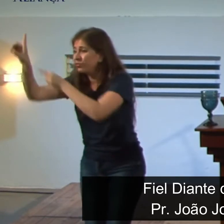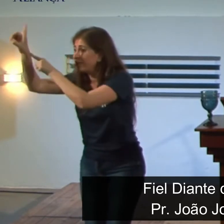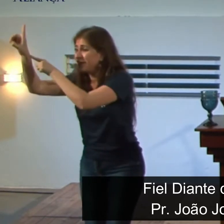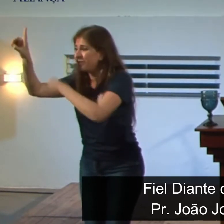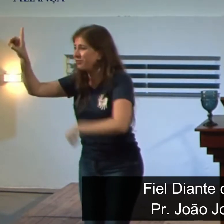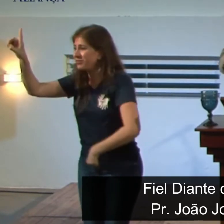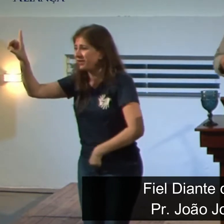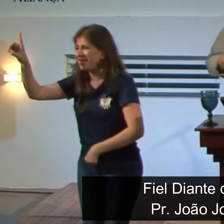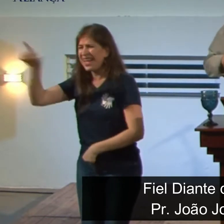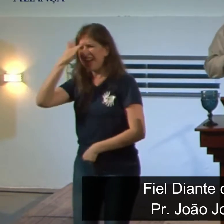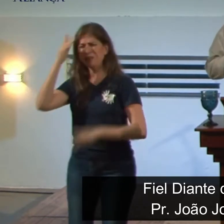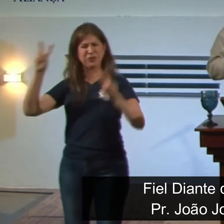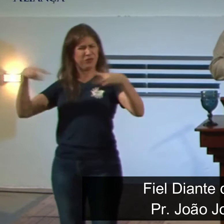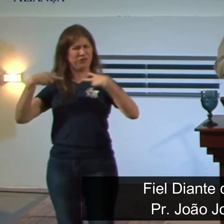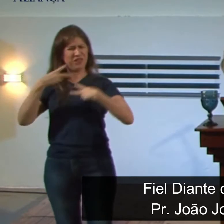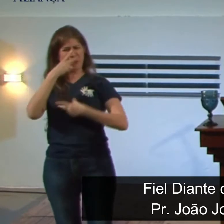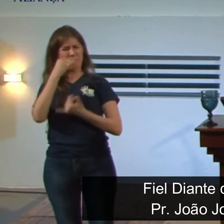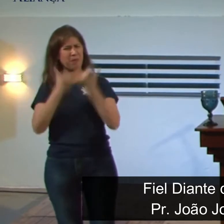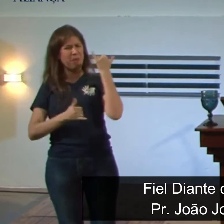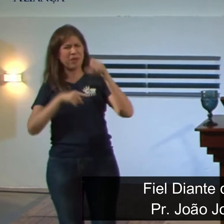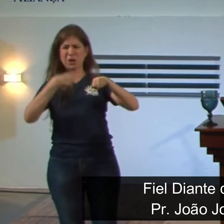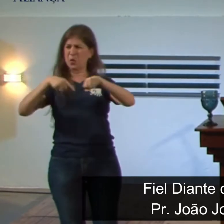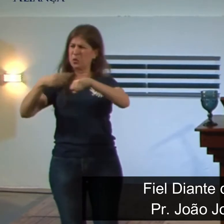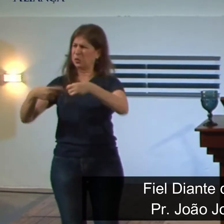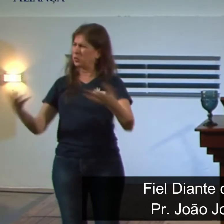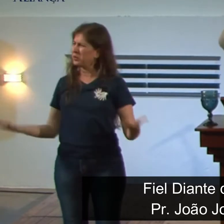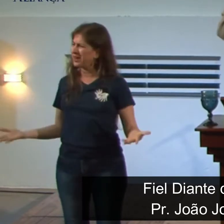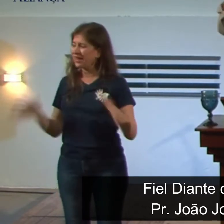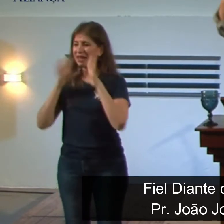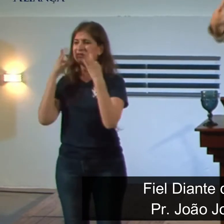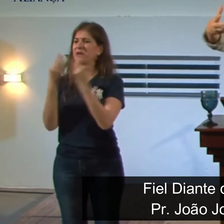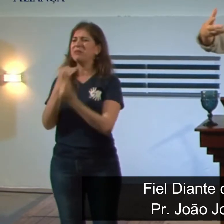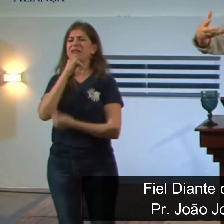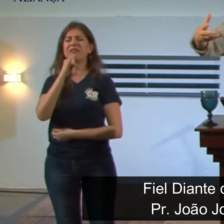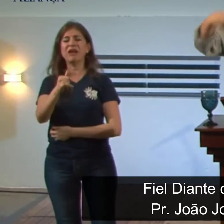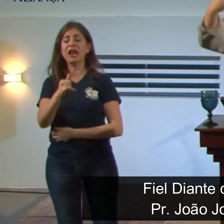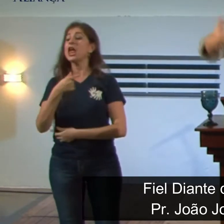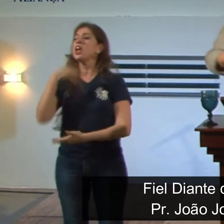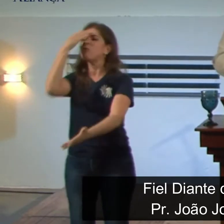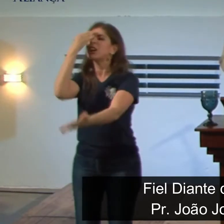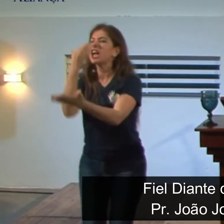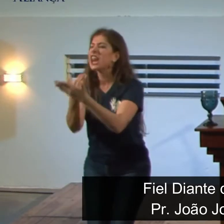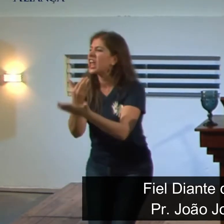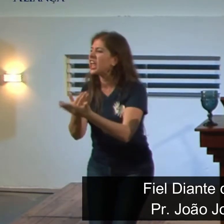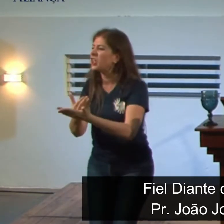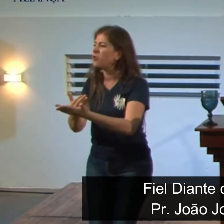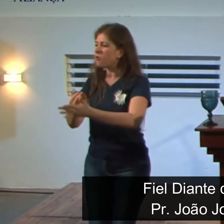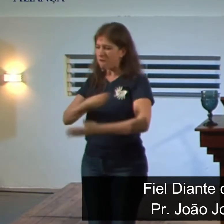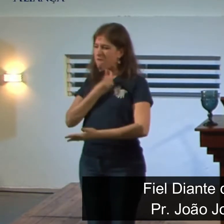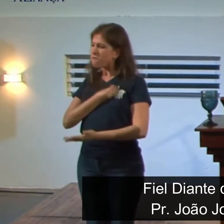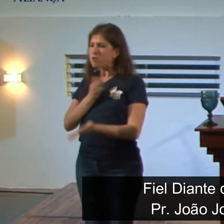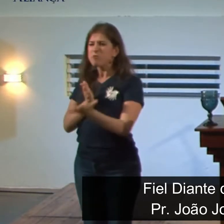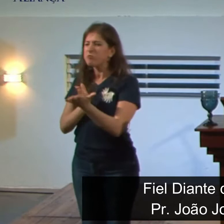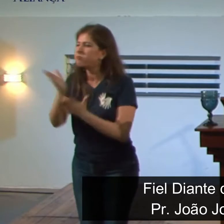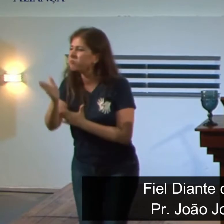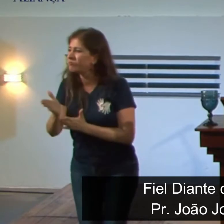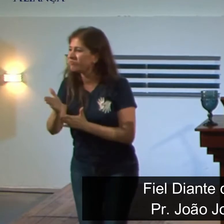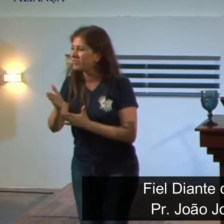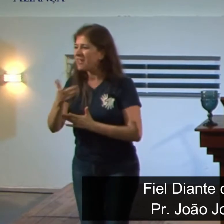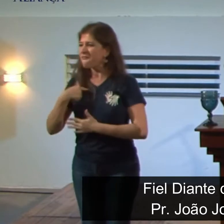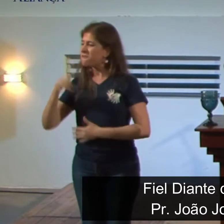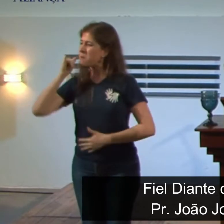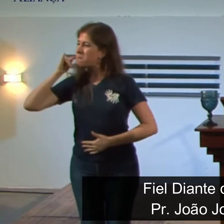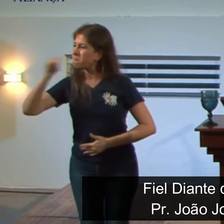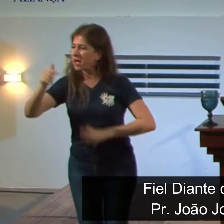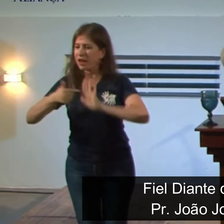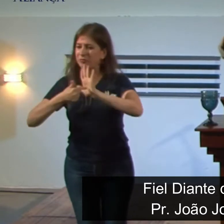loucura. Para muitos amigos, familiares seus, se você falar o que você crê, no que você crê, se você falar de